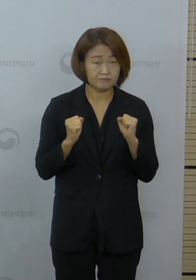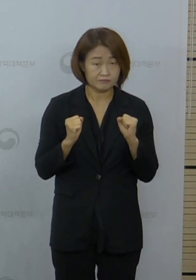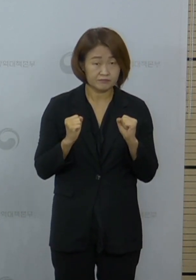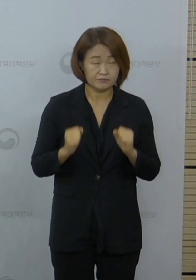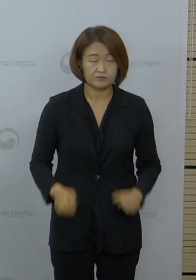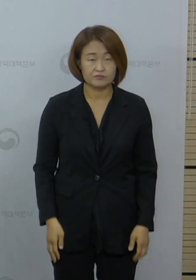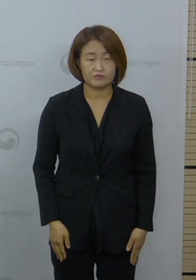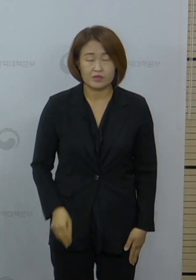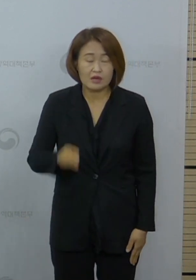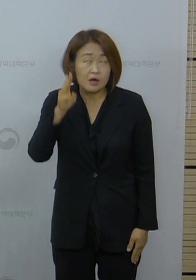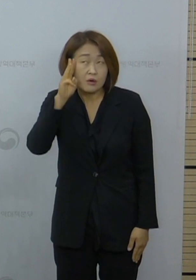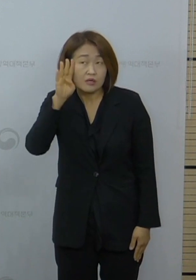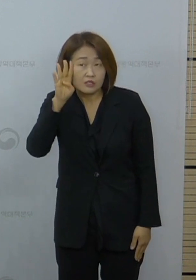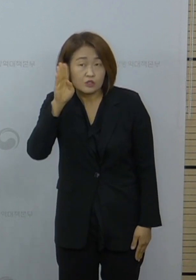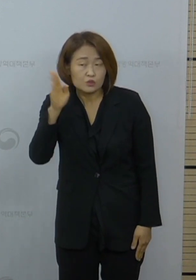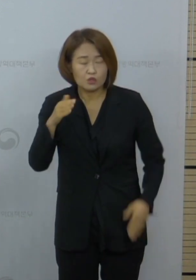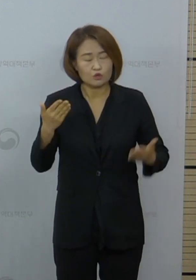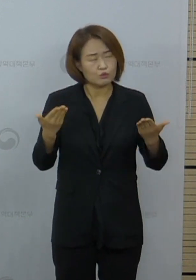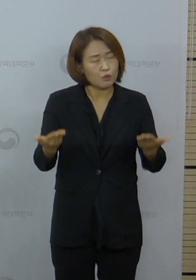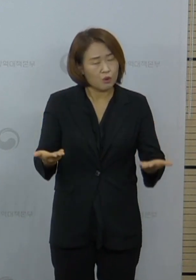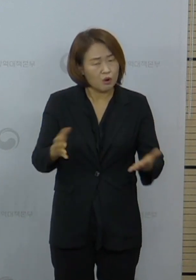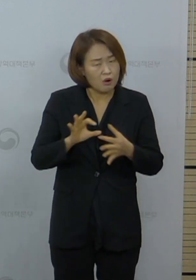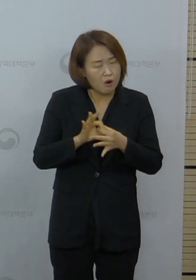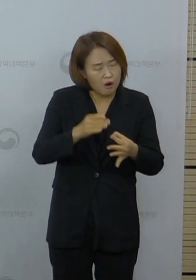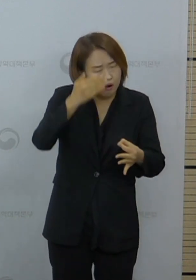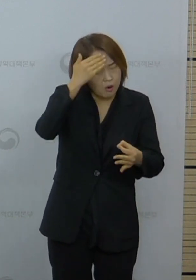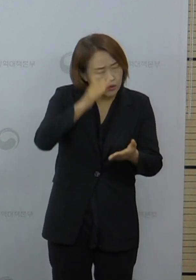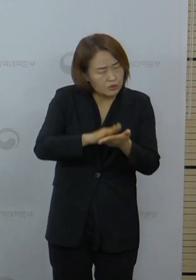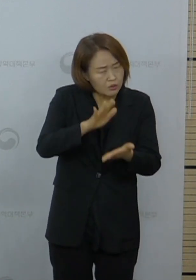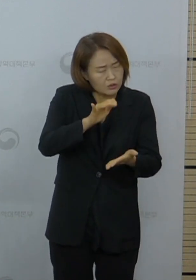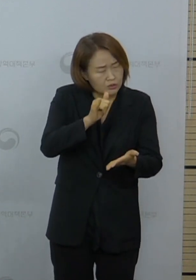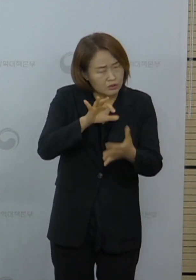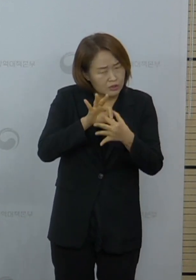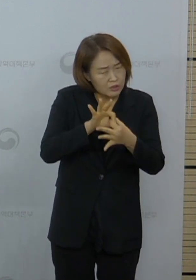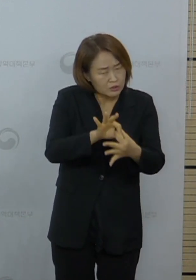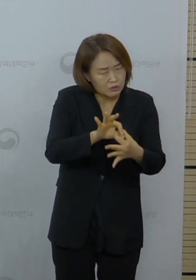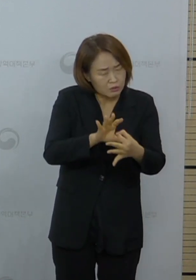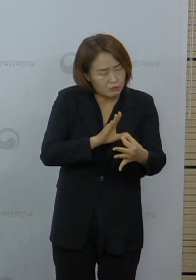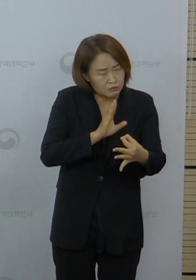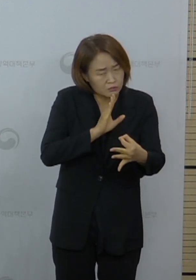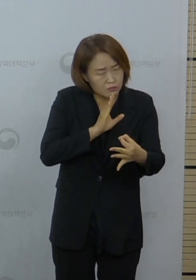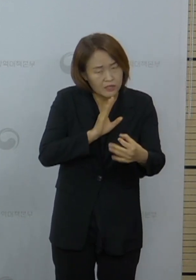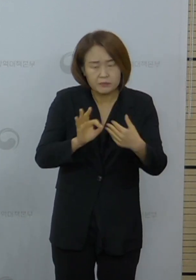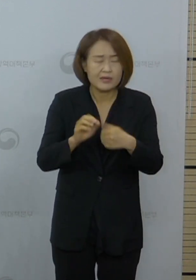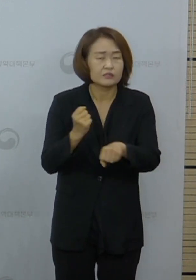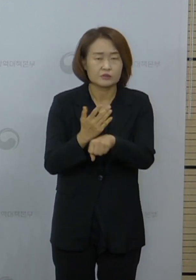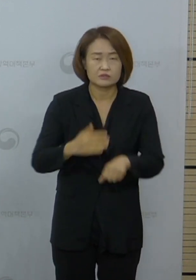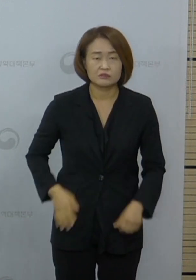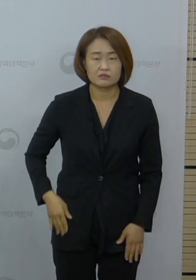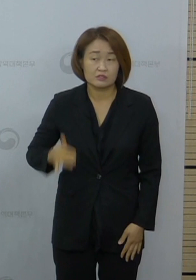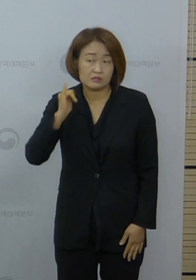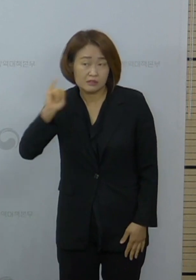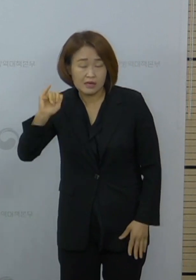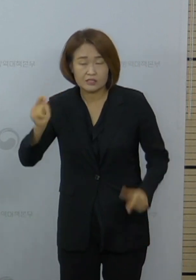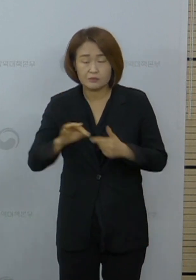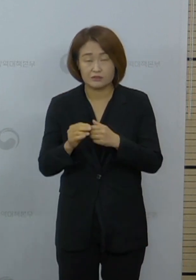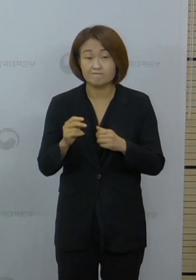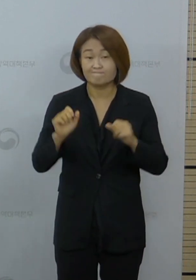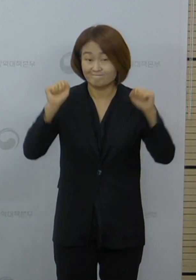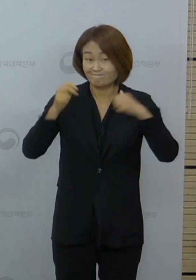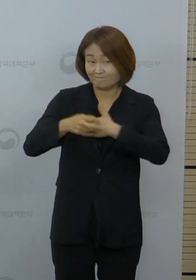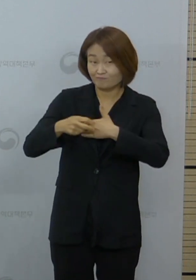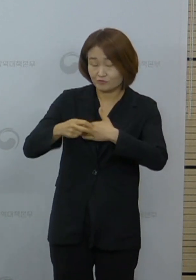3, 4일 휴식하고 지속적으로 고열이나 증상이 지속될 경우에는 콜센터나 보건소를 문의하여